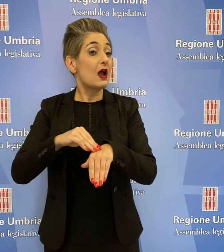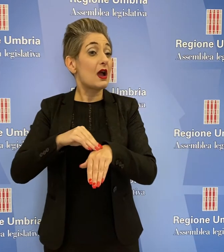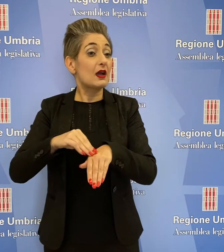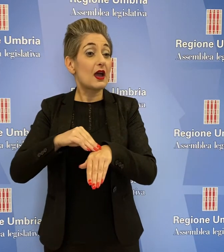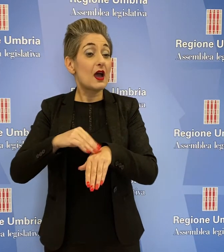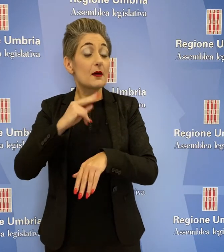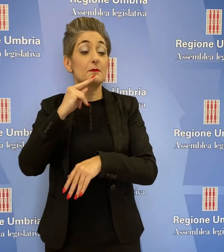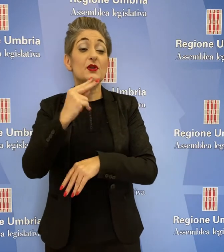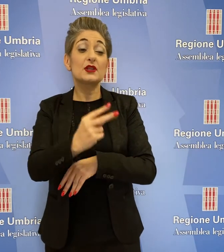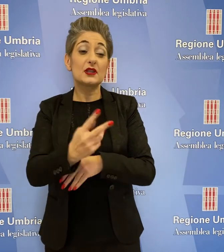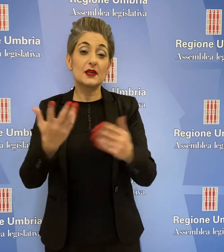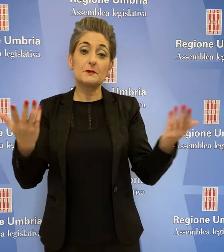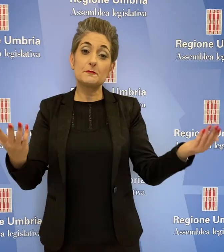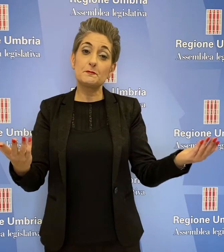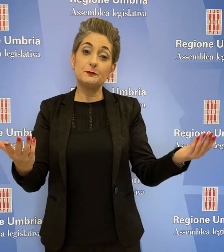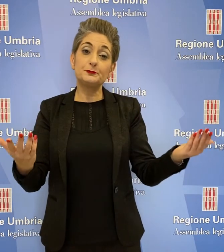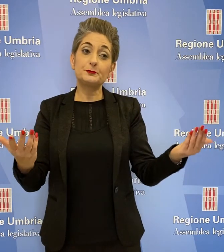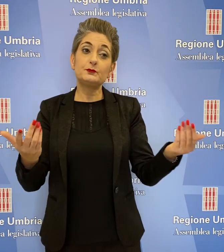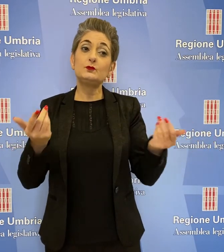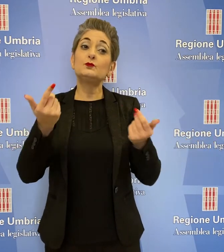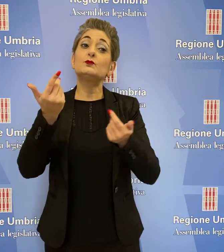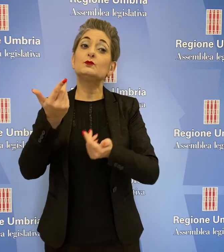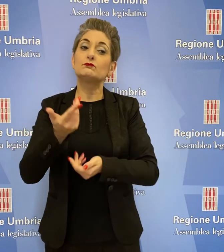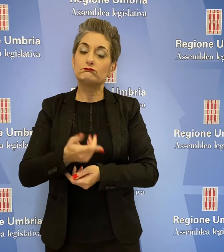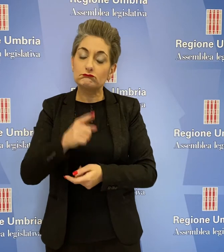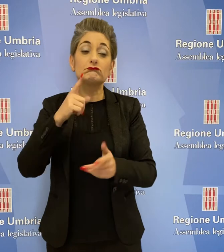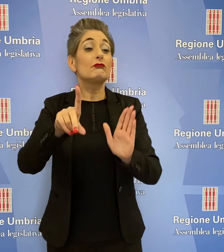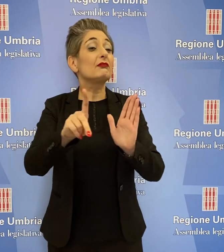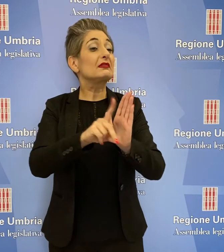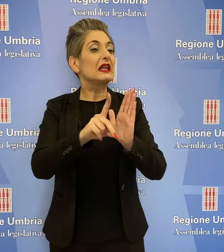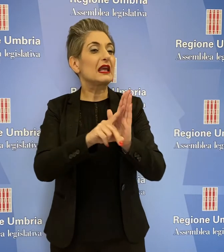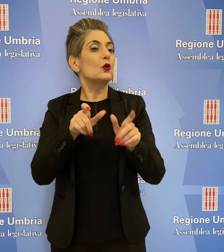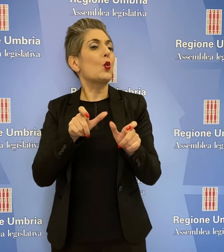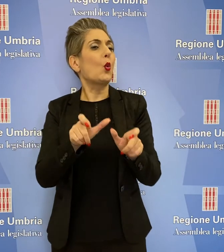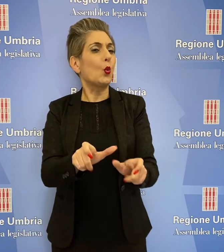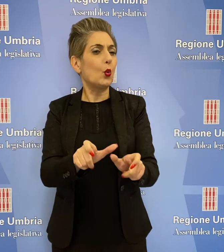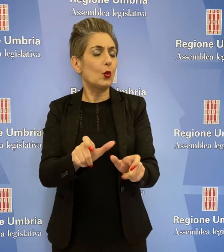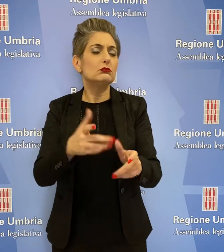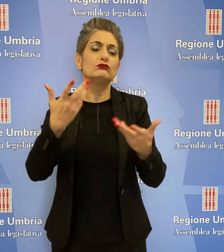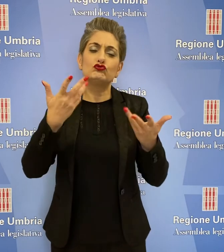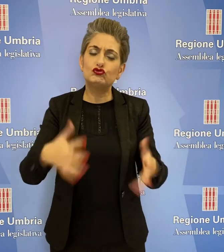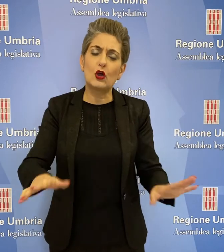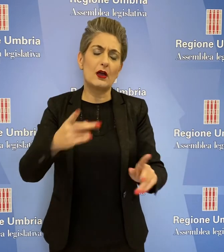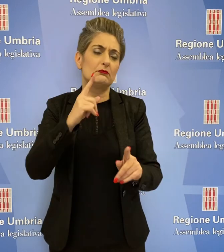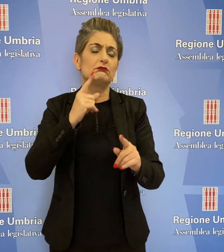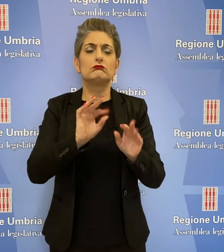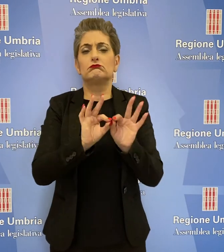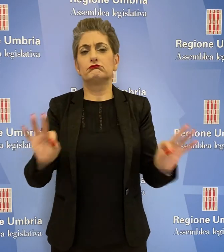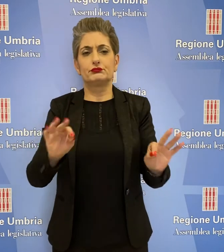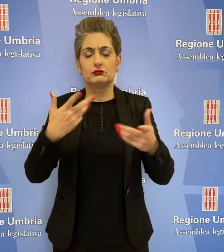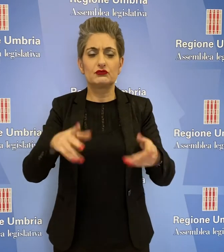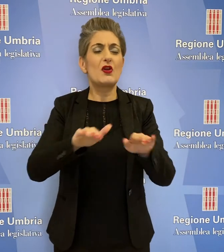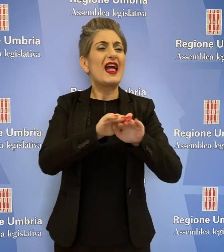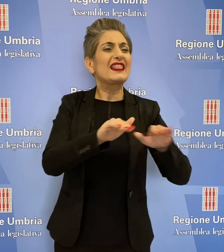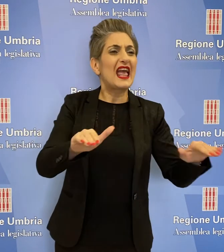'assessore Paola Agabiti ha risposto che nel decreto apposito sono stati già disposti